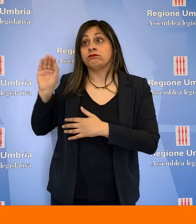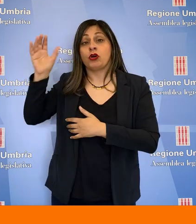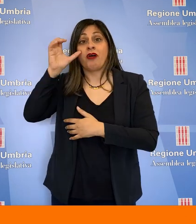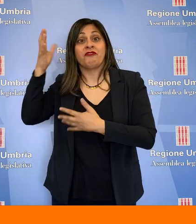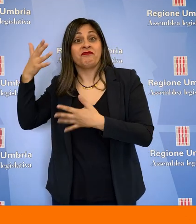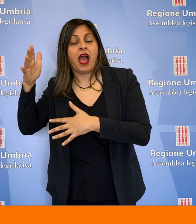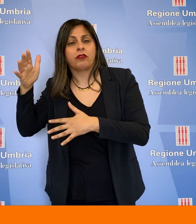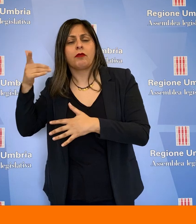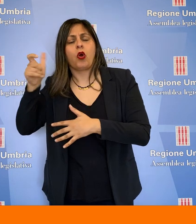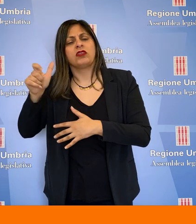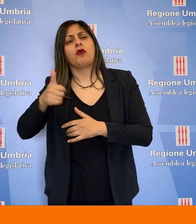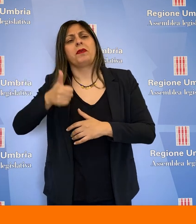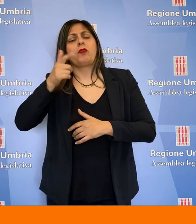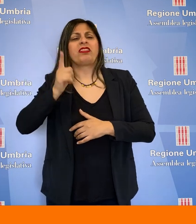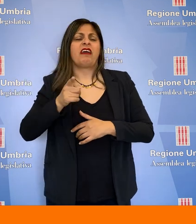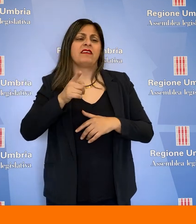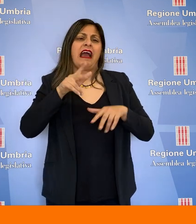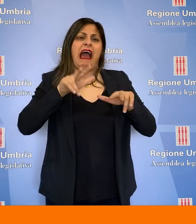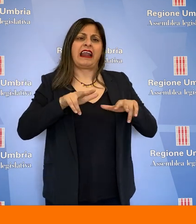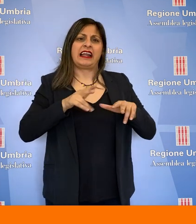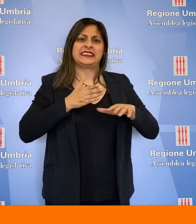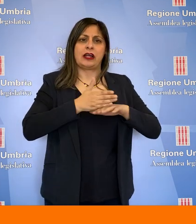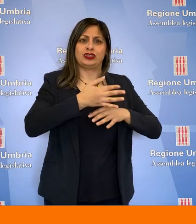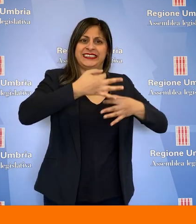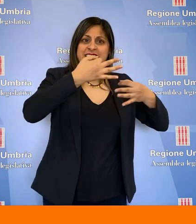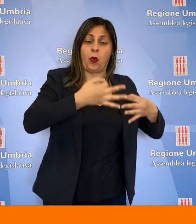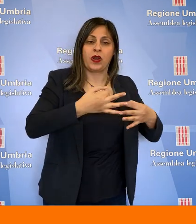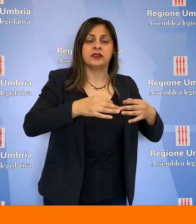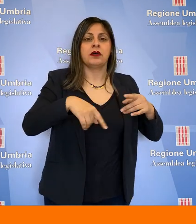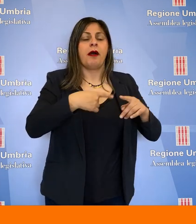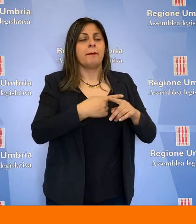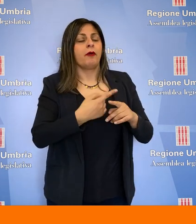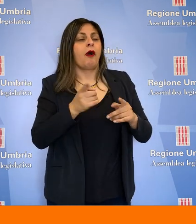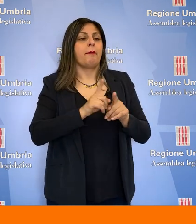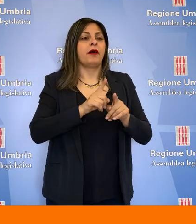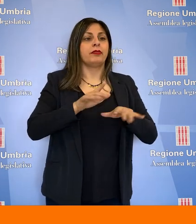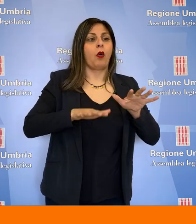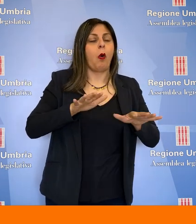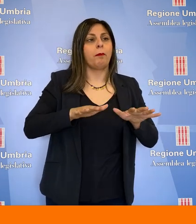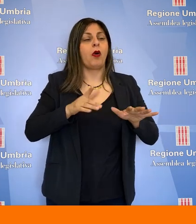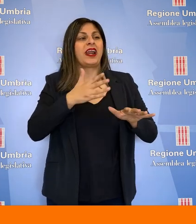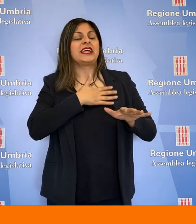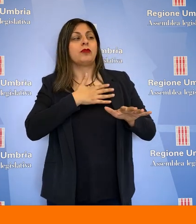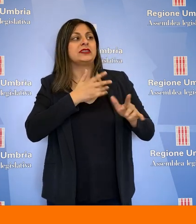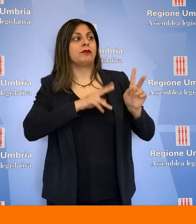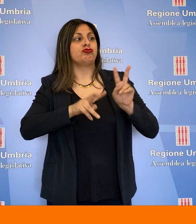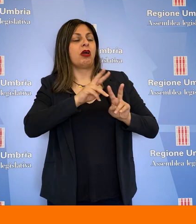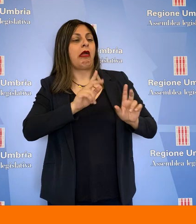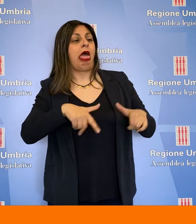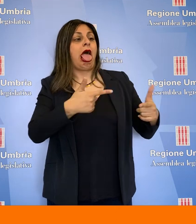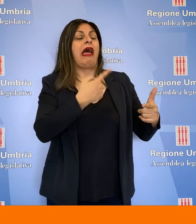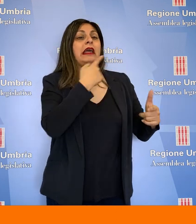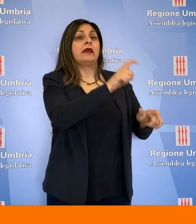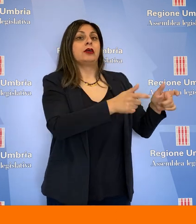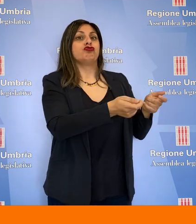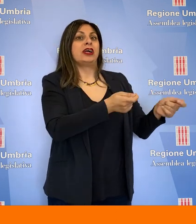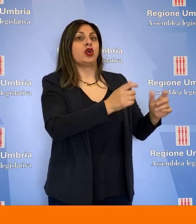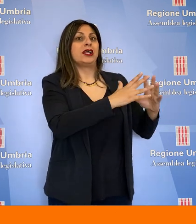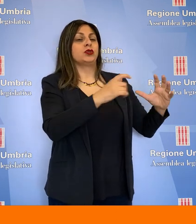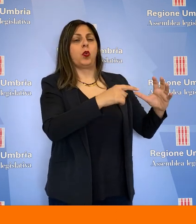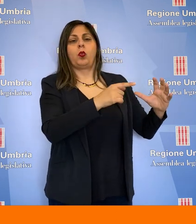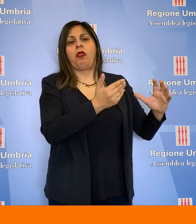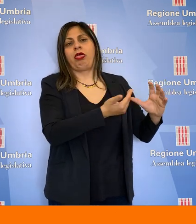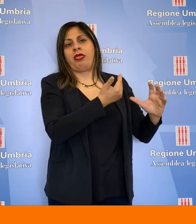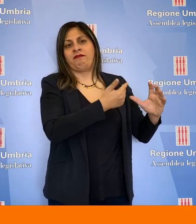sicurezza degli accessi e dall'altro non scarichino con dubbi e incertezze interpretative la responsabilità sui gestori delle